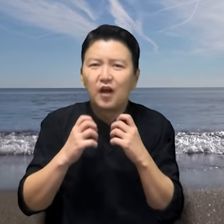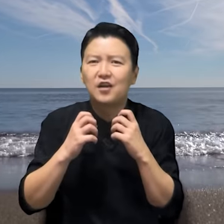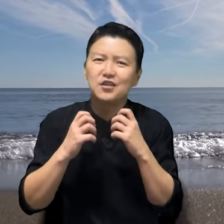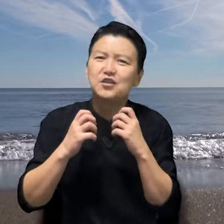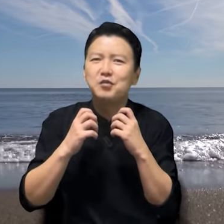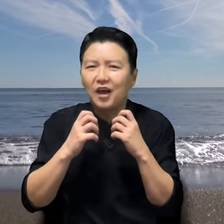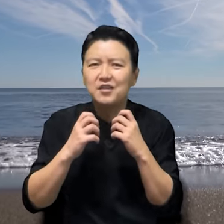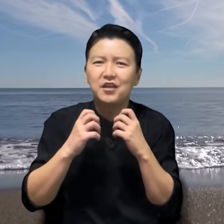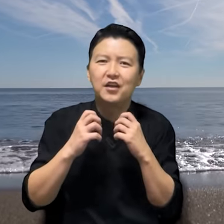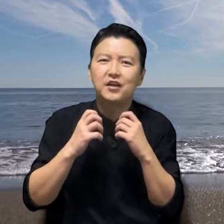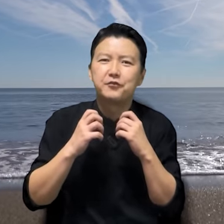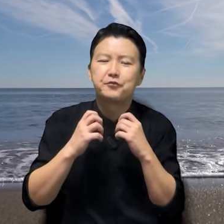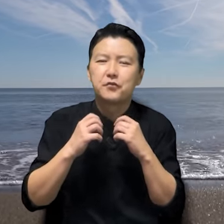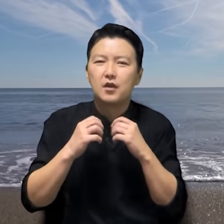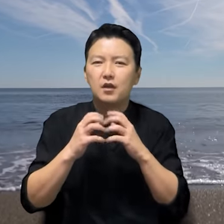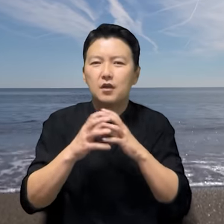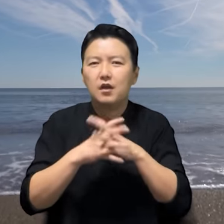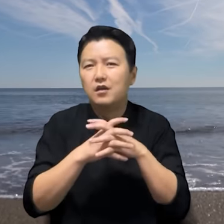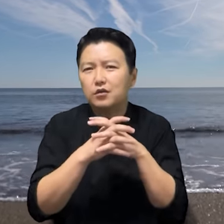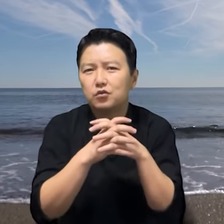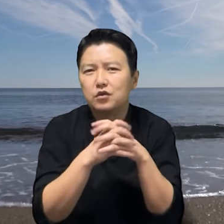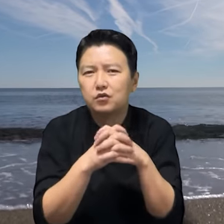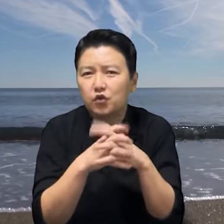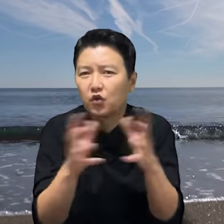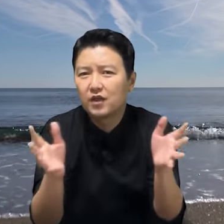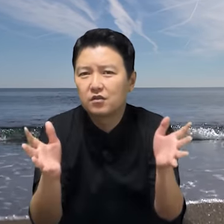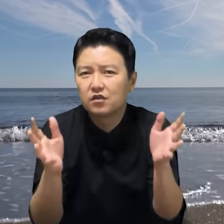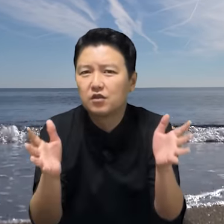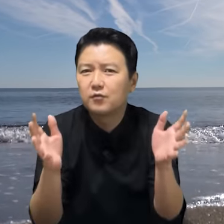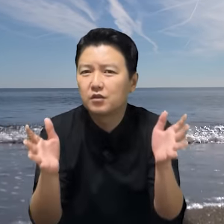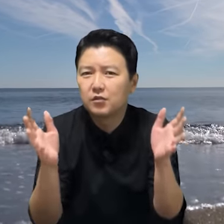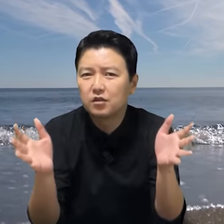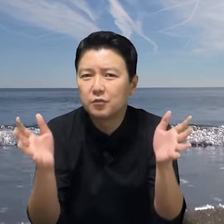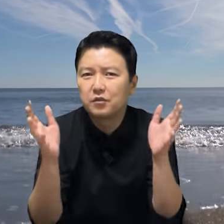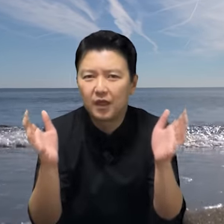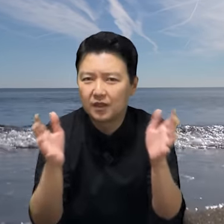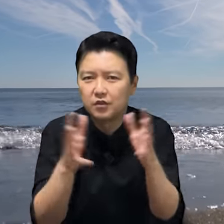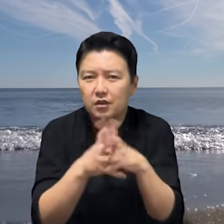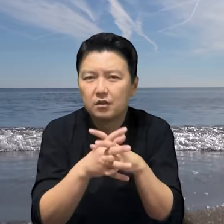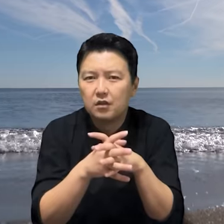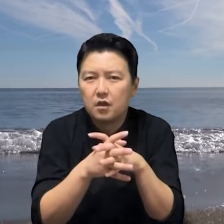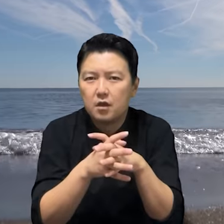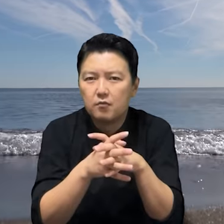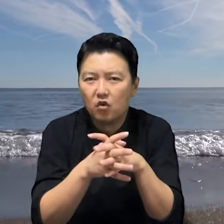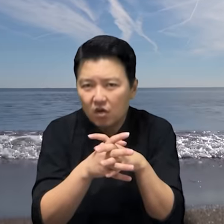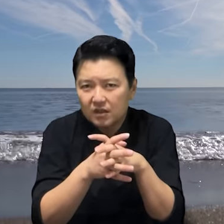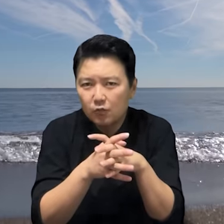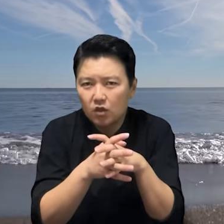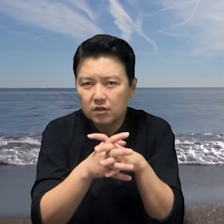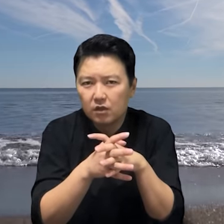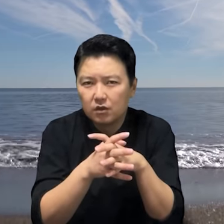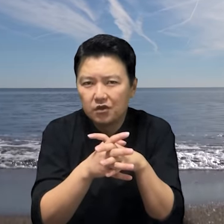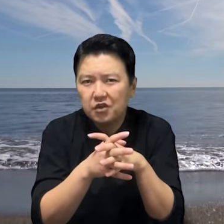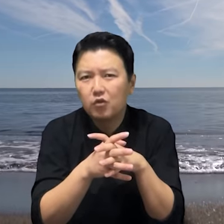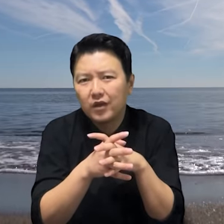아 이 집이 아니네. 럴리 중은 쫄아서 더듬더듬 거리며 말합니다. 뭐가 잘못 왔어? 니네 뭐야?